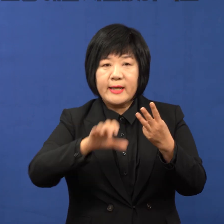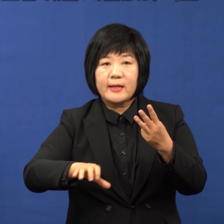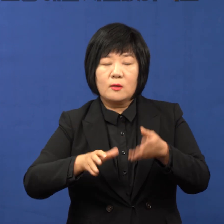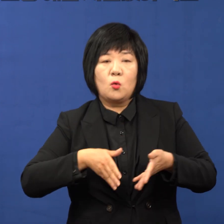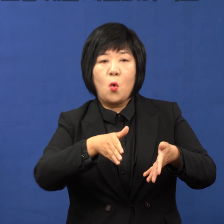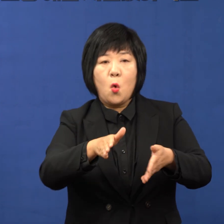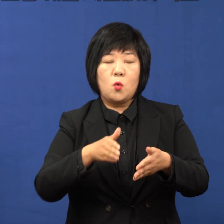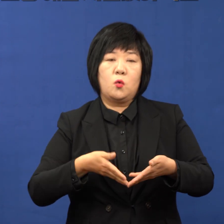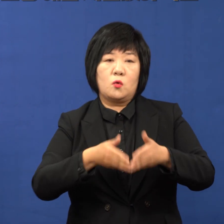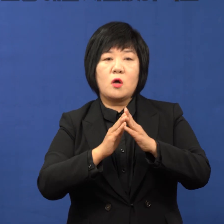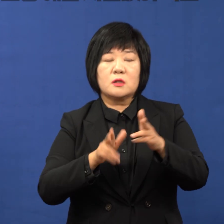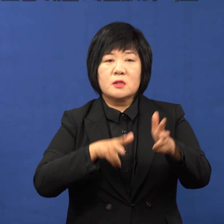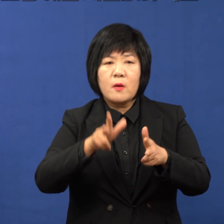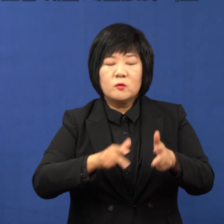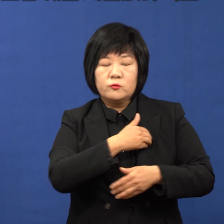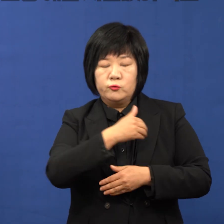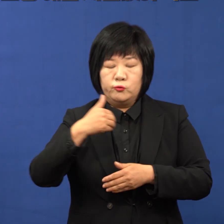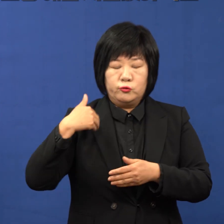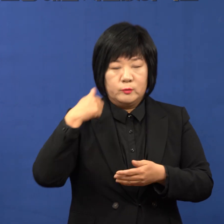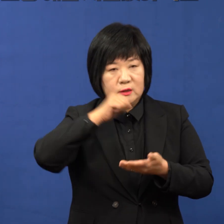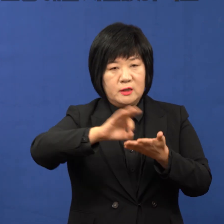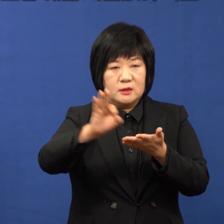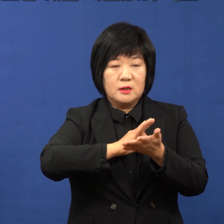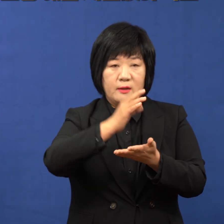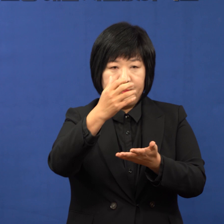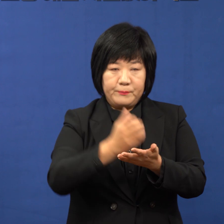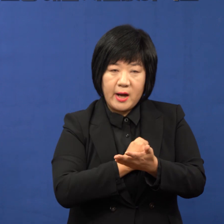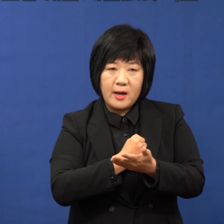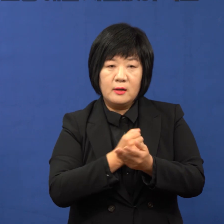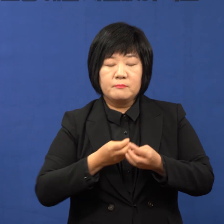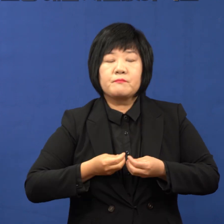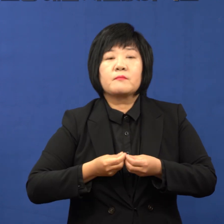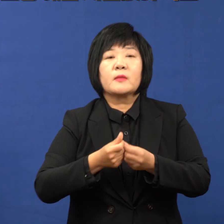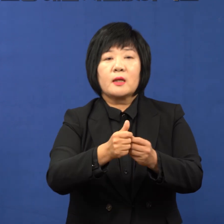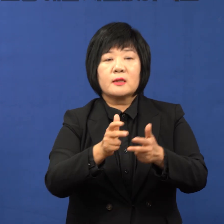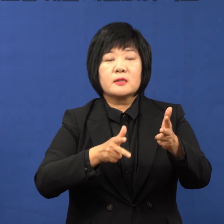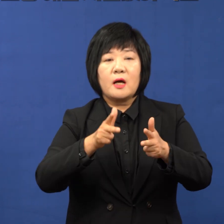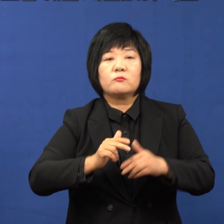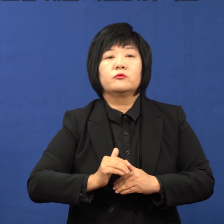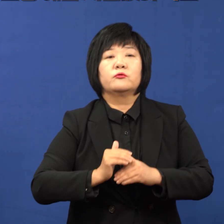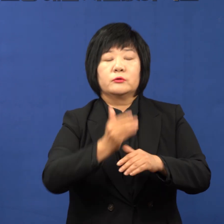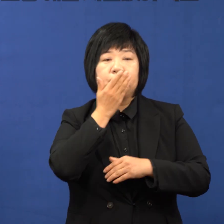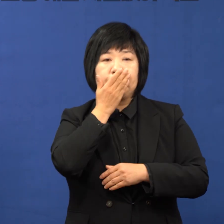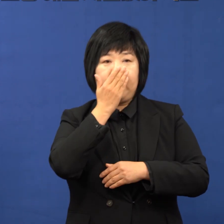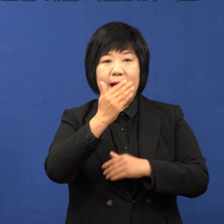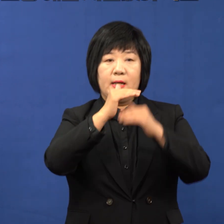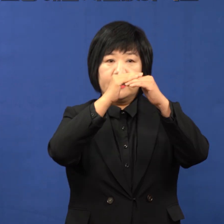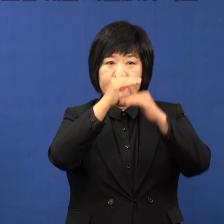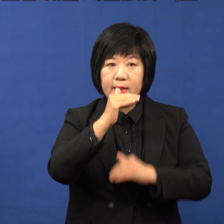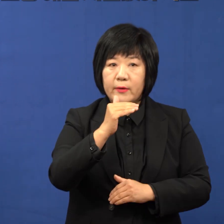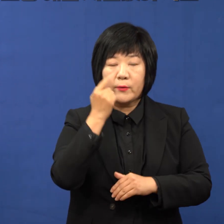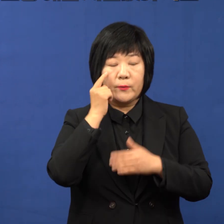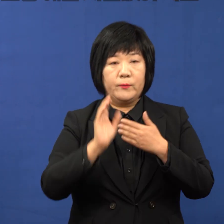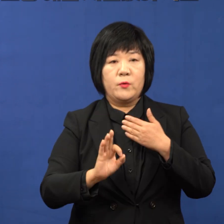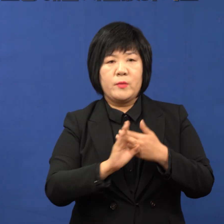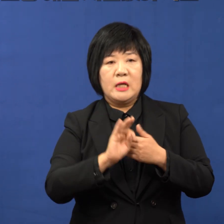사업은 충분한 예산을 확보해서 차질 없이 사업을 추진할 수 있게 되었습니다. 그 내역은